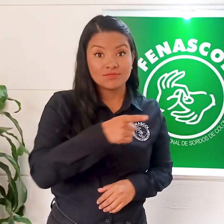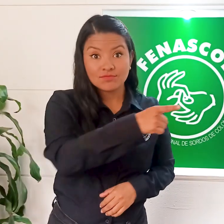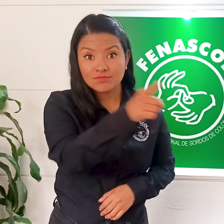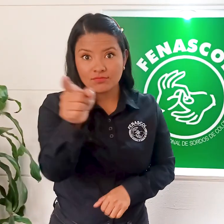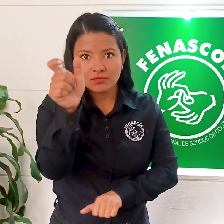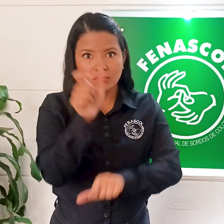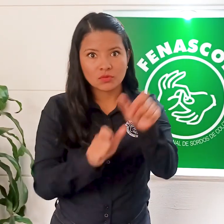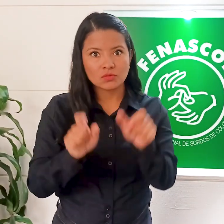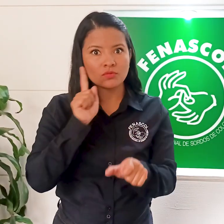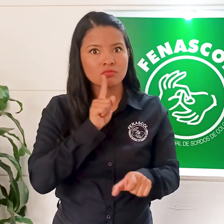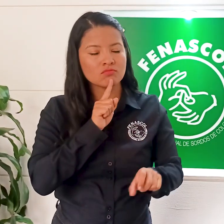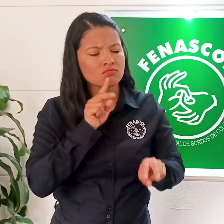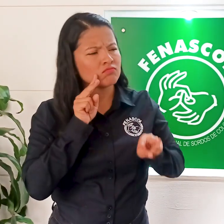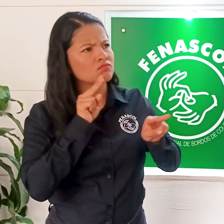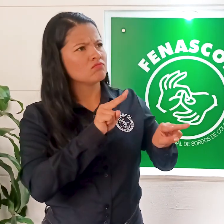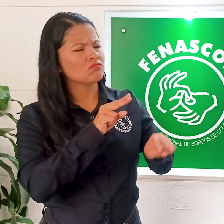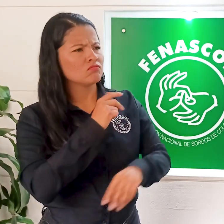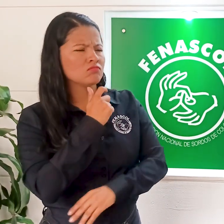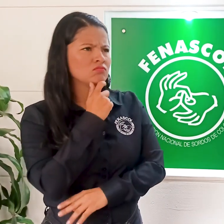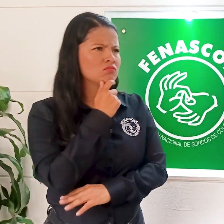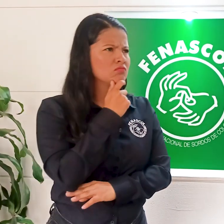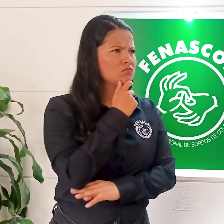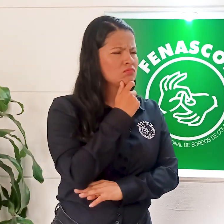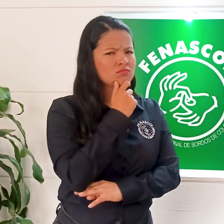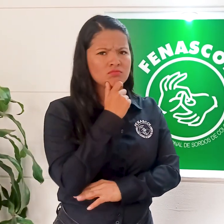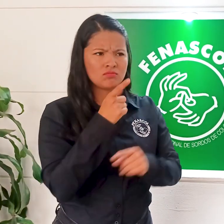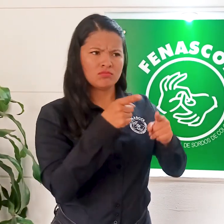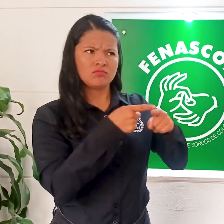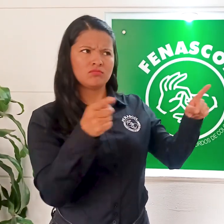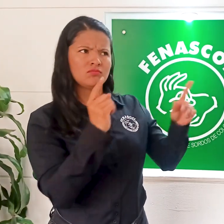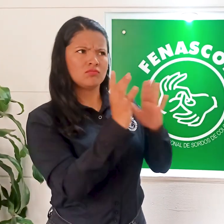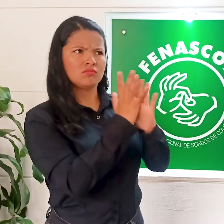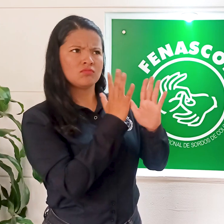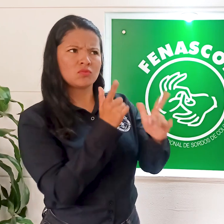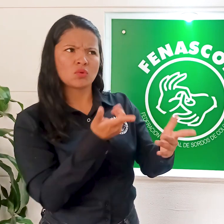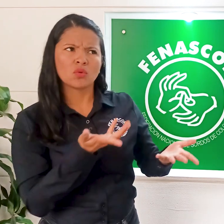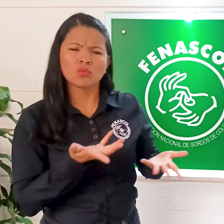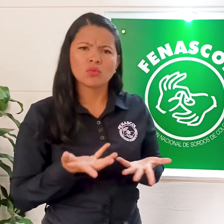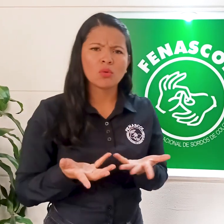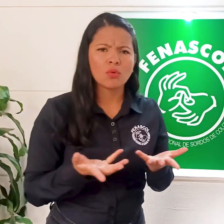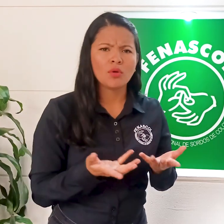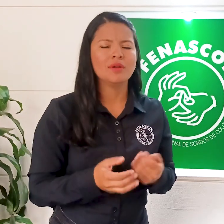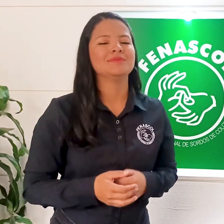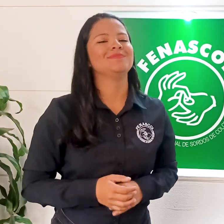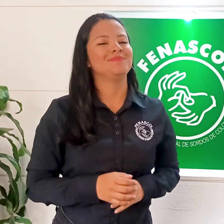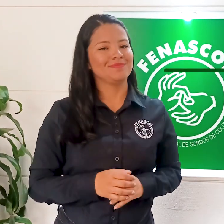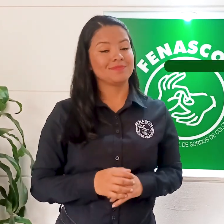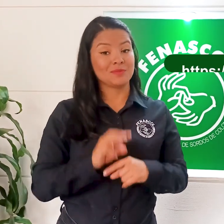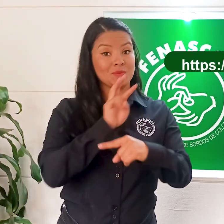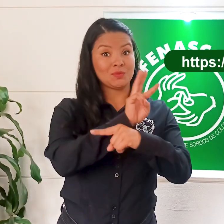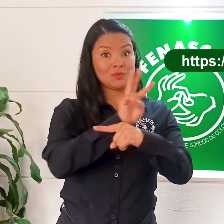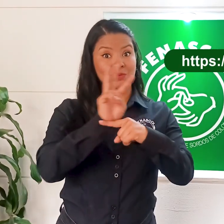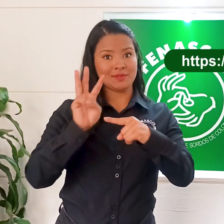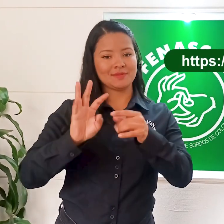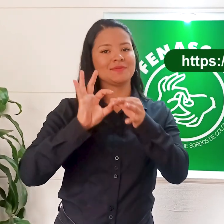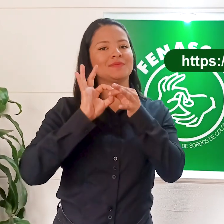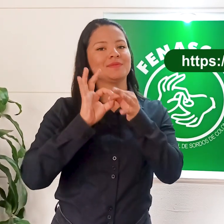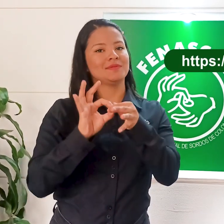Si ustedes, personas sordas, quieren ampliar más sobre esta convocatoria Ingresen a la página web de FNASCOL